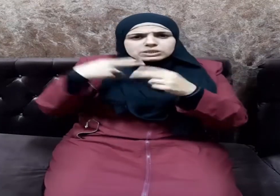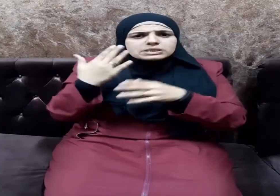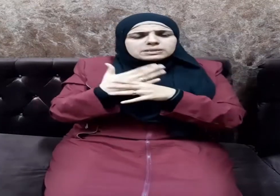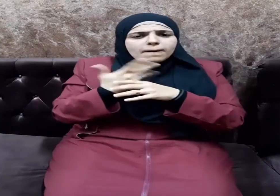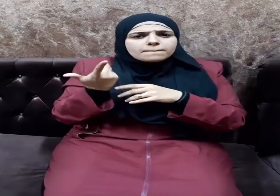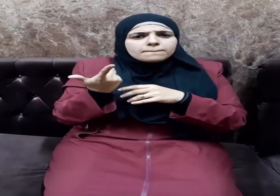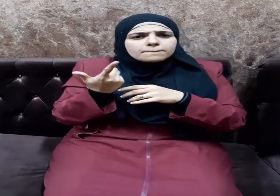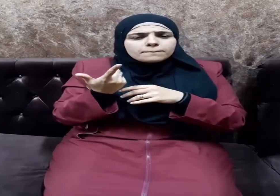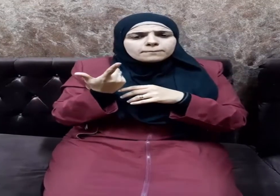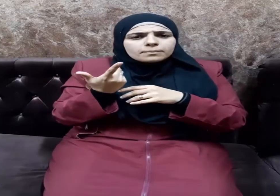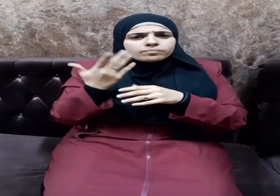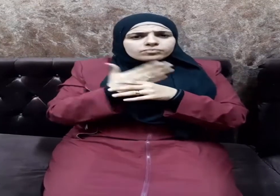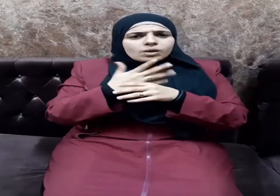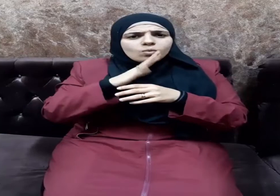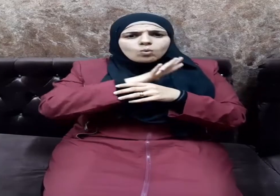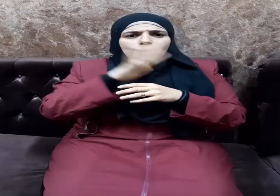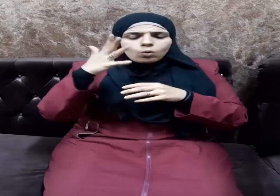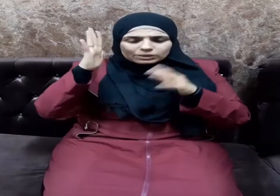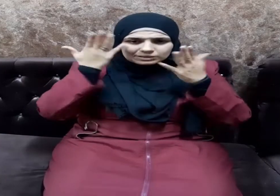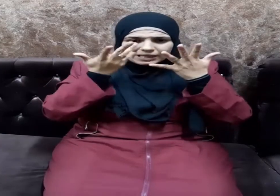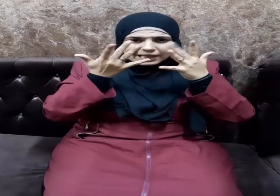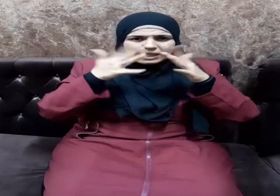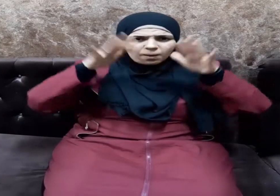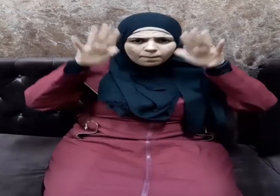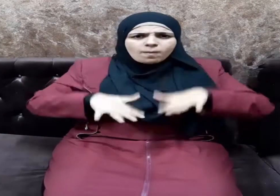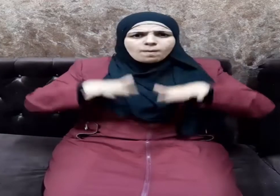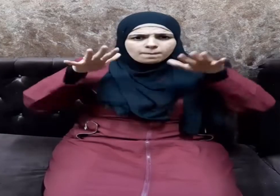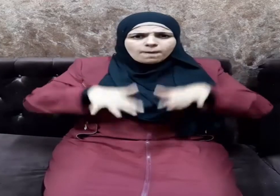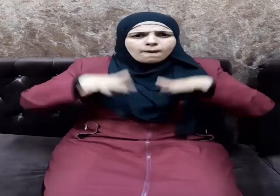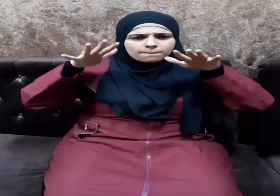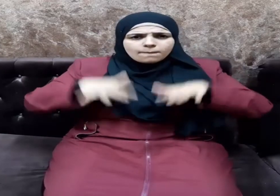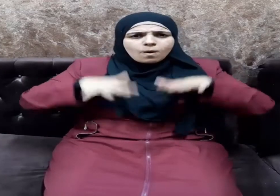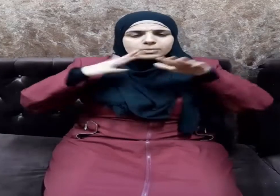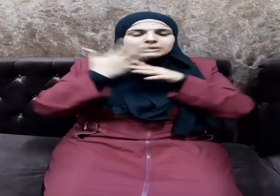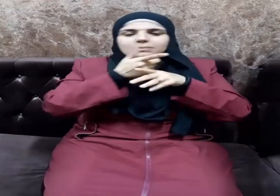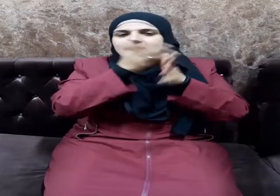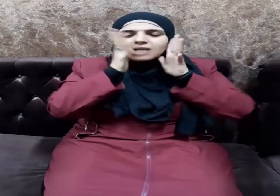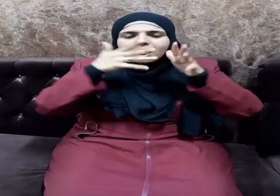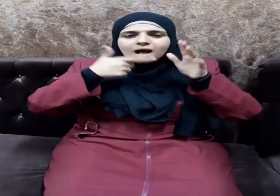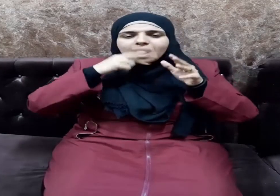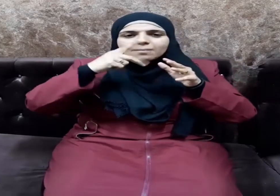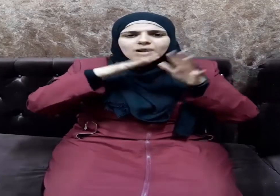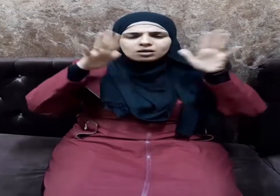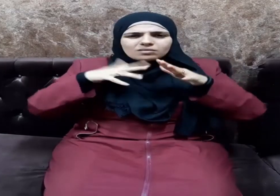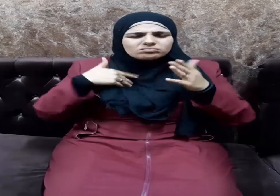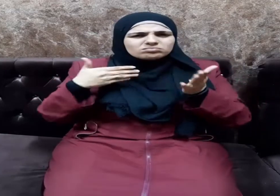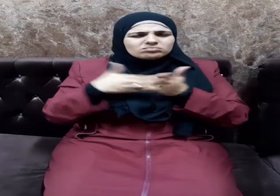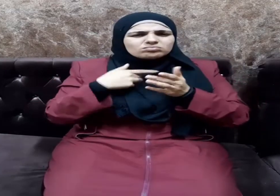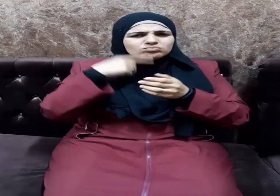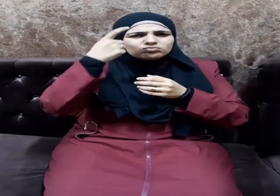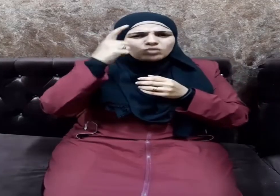فجعلوا يضربون بأيديهم على أفخاذهم فلما رأيتهم